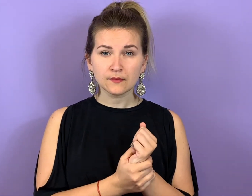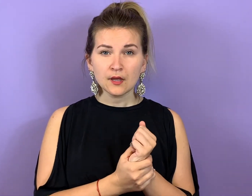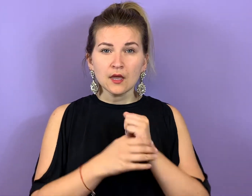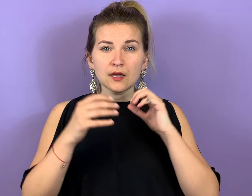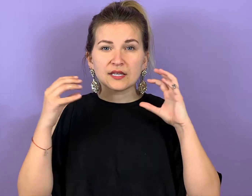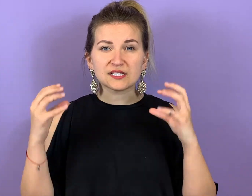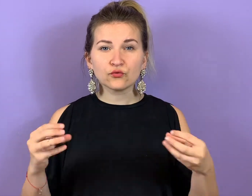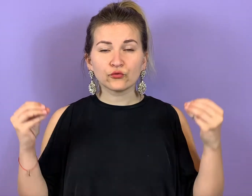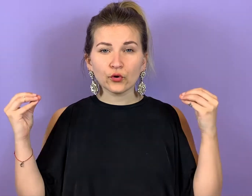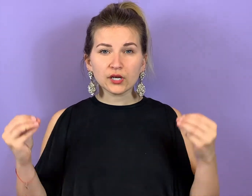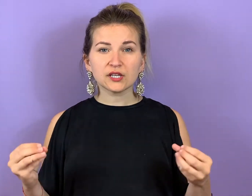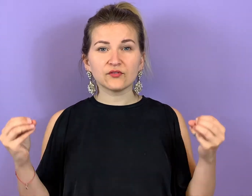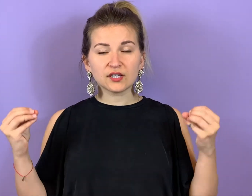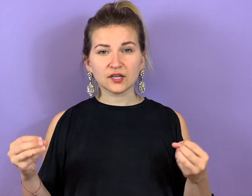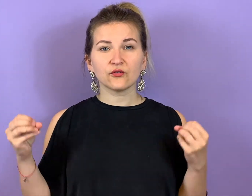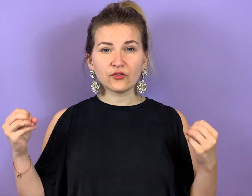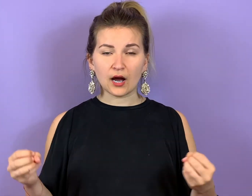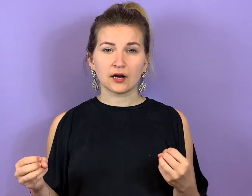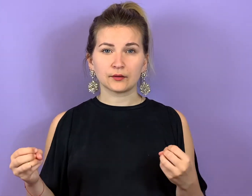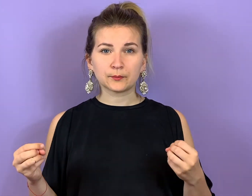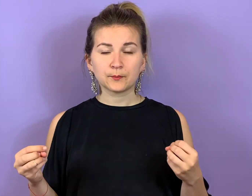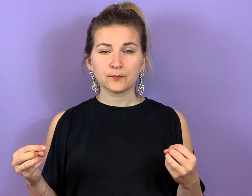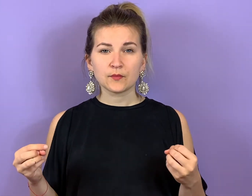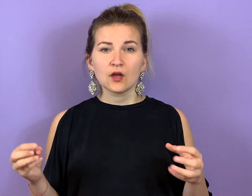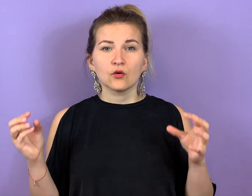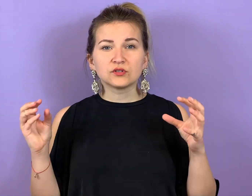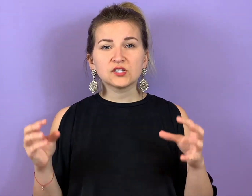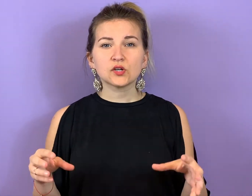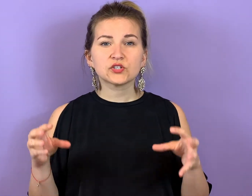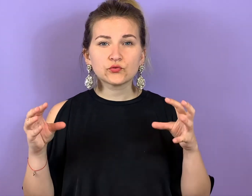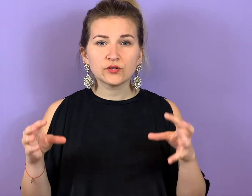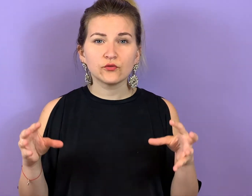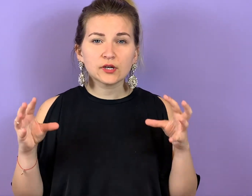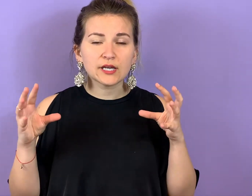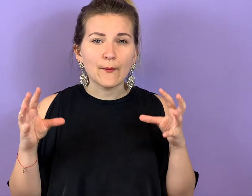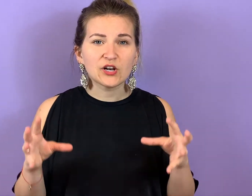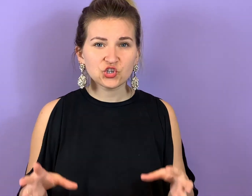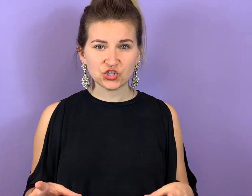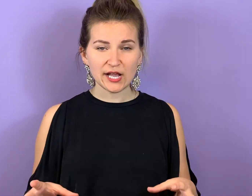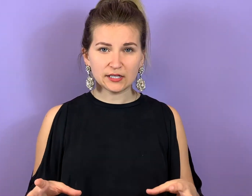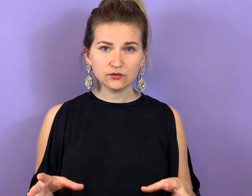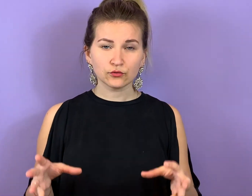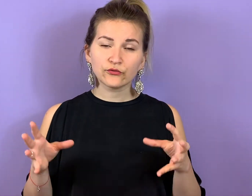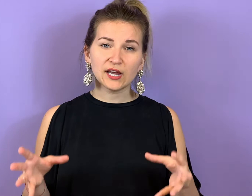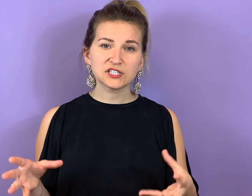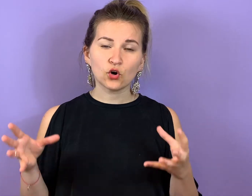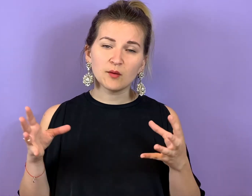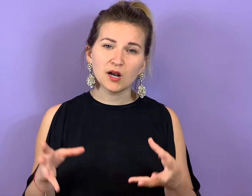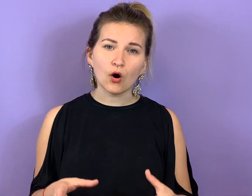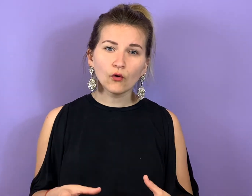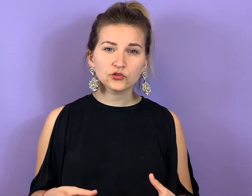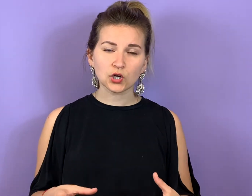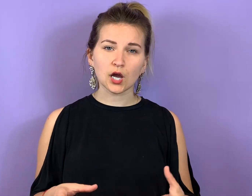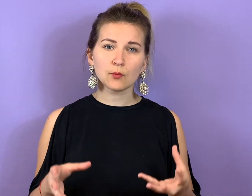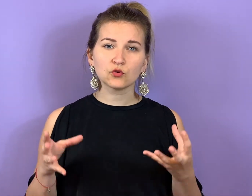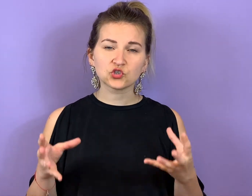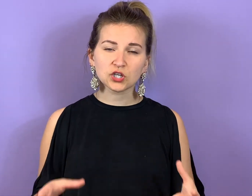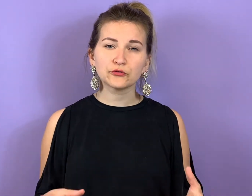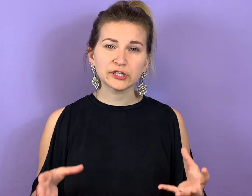Das sind wirklich wichtige Fragen. Und die solltest du dir wirklich einmal stellen und vielleicht auch einmal aufschreiben und schriftlich